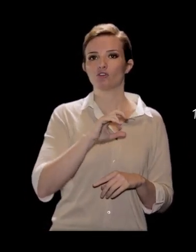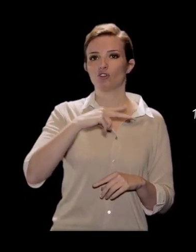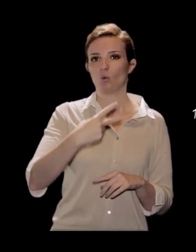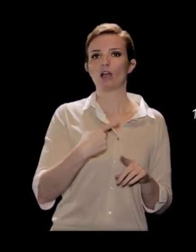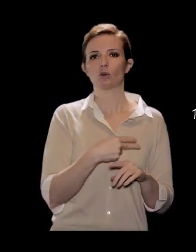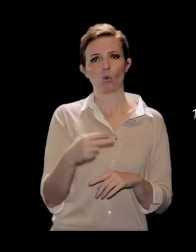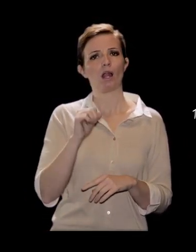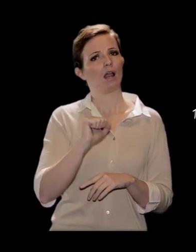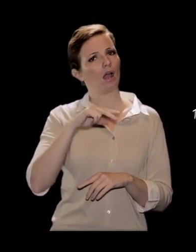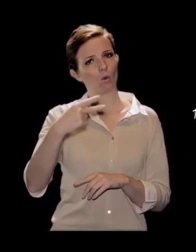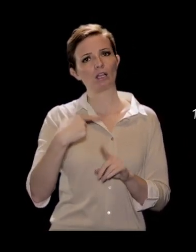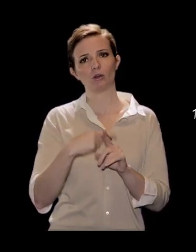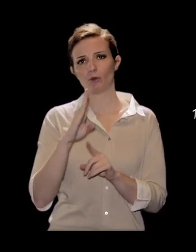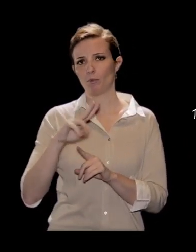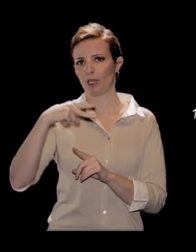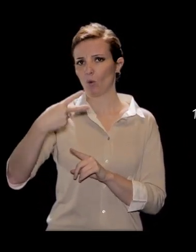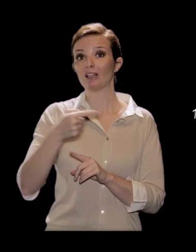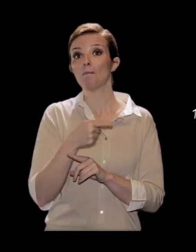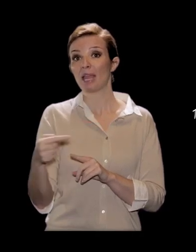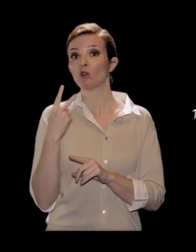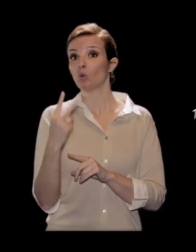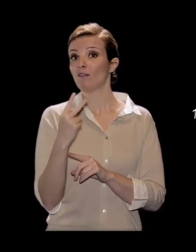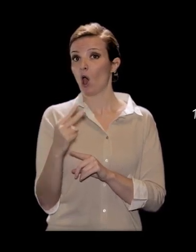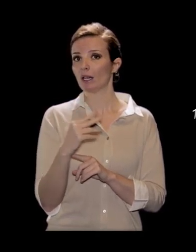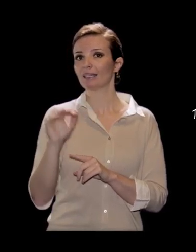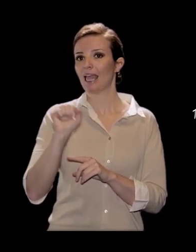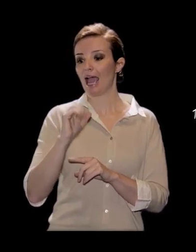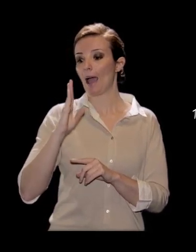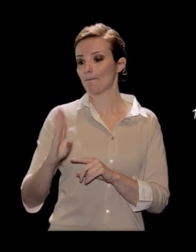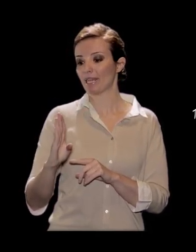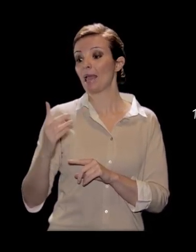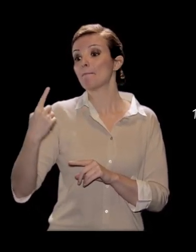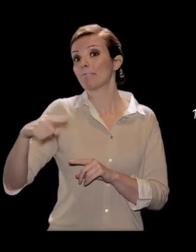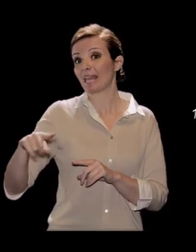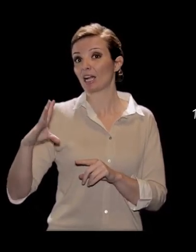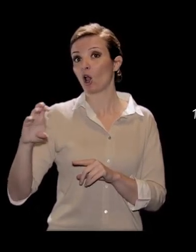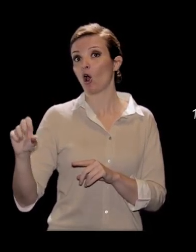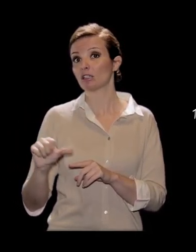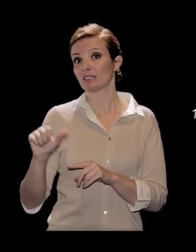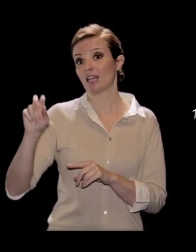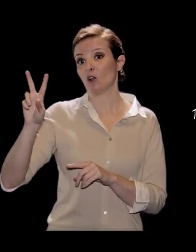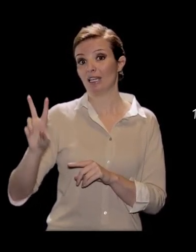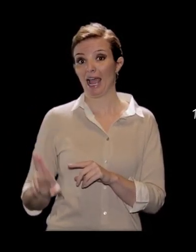ad A quadro più B quadro, meno due volte AB per il coseno di γ.